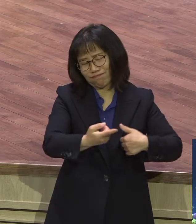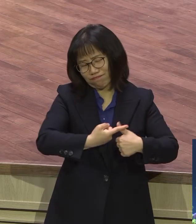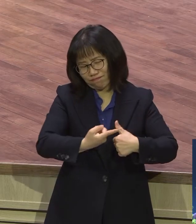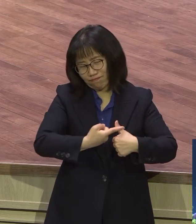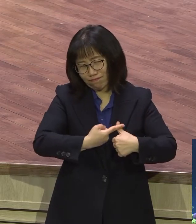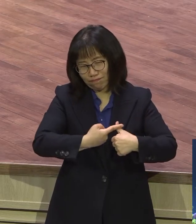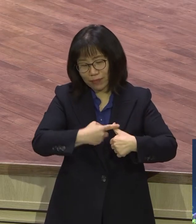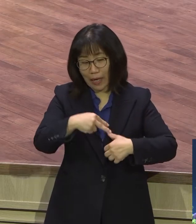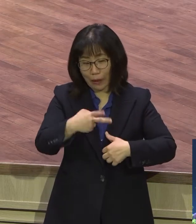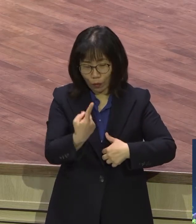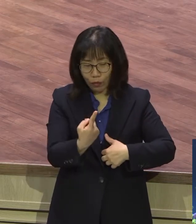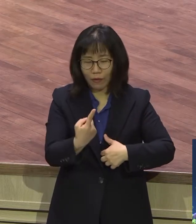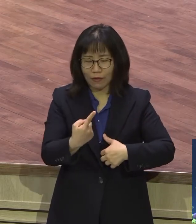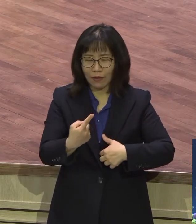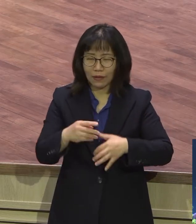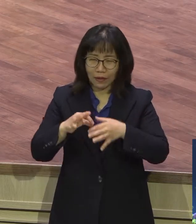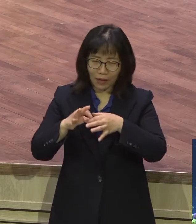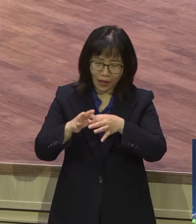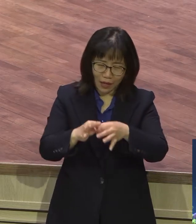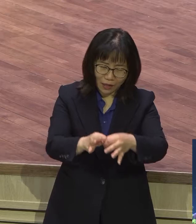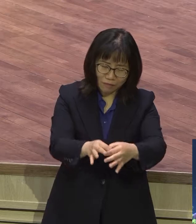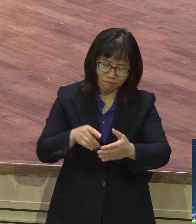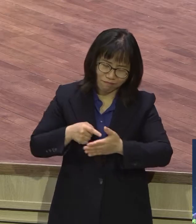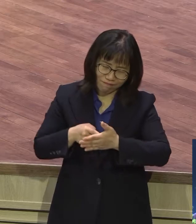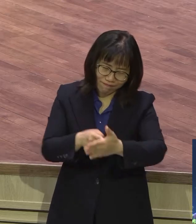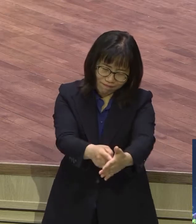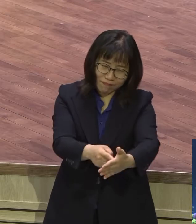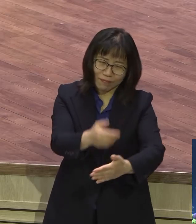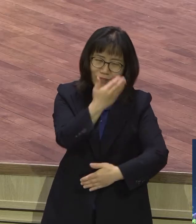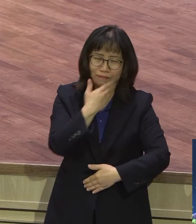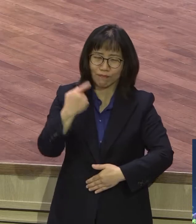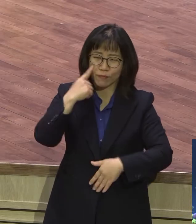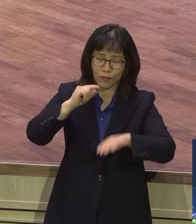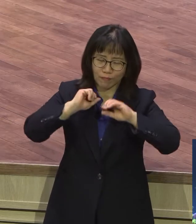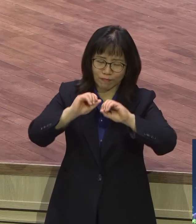일참전 지속으로 나가지 올라갔다 내려갔다 이런 사이클이 어디 있어요